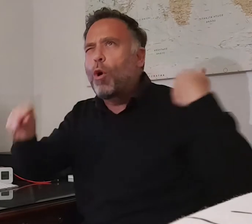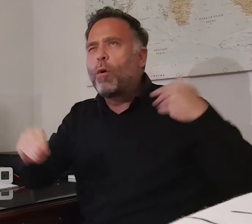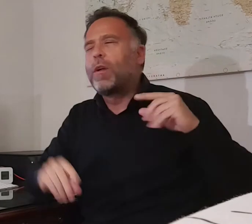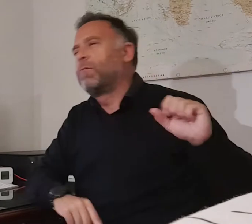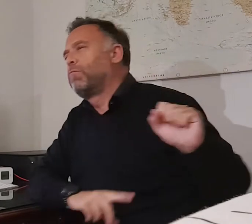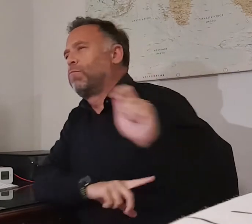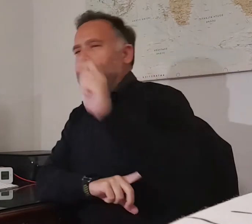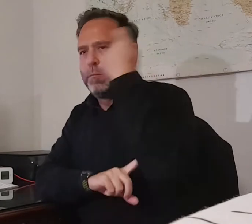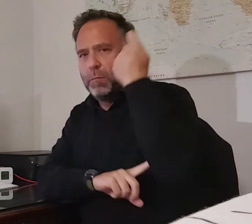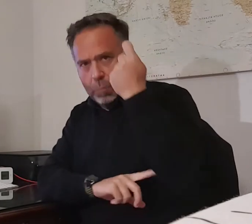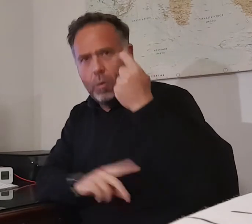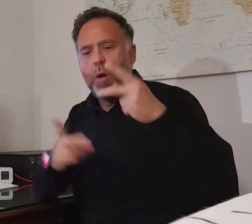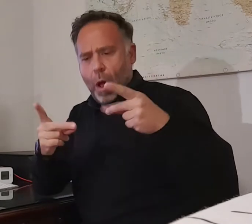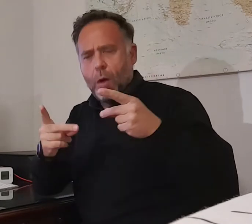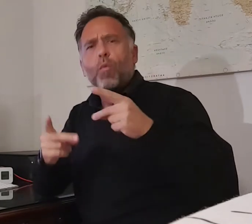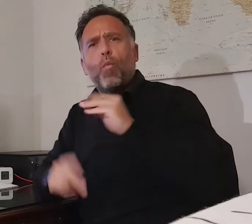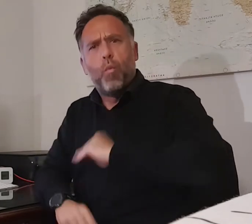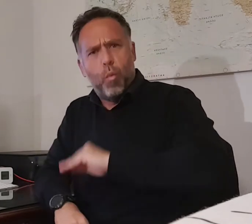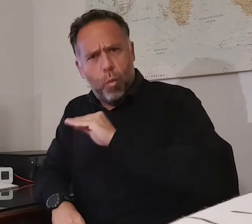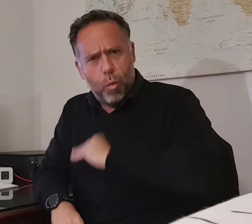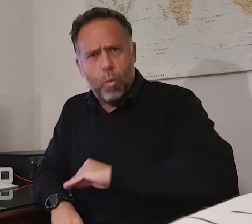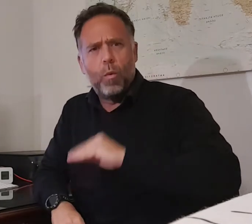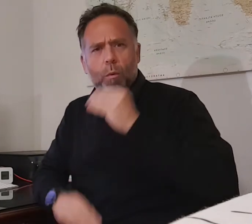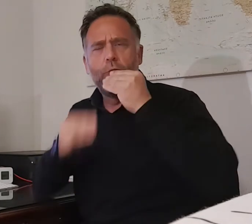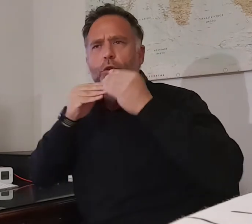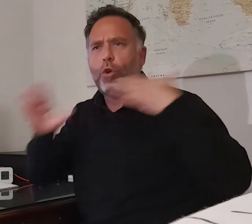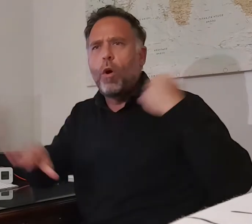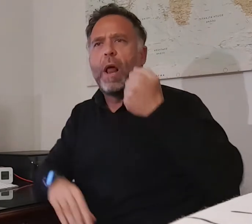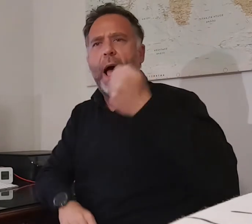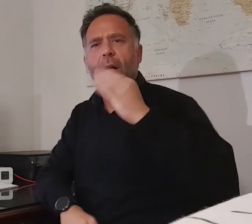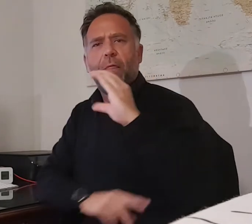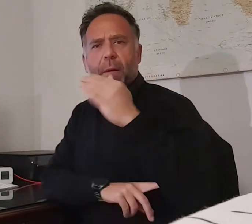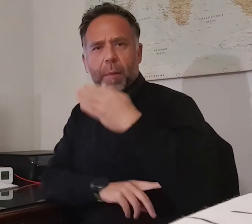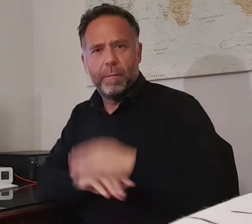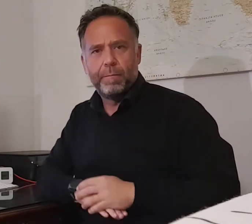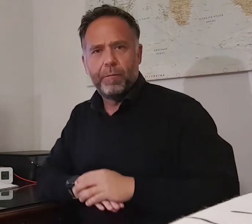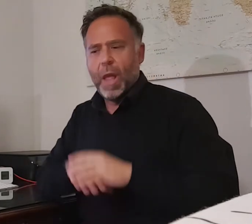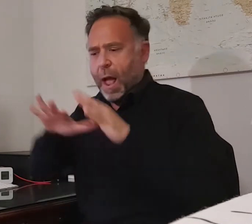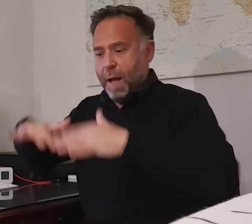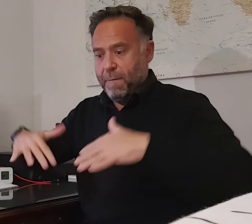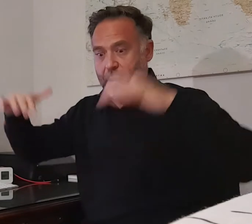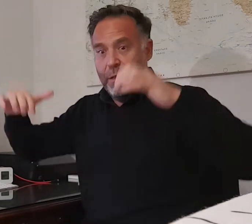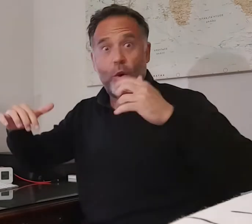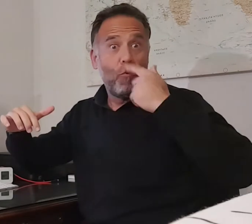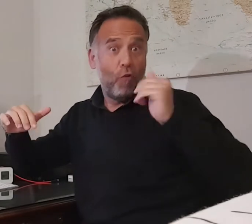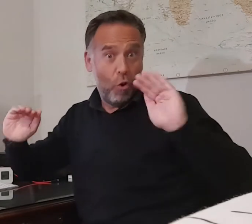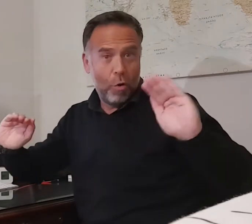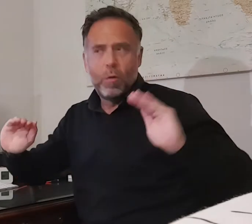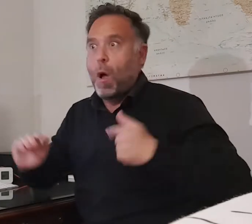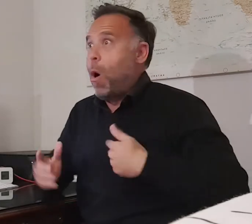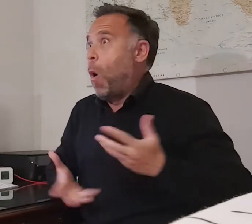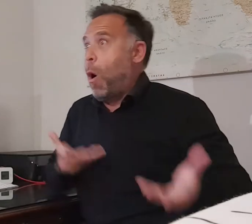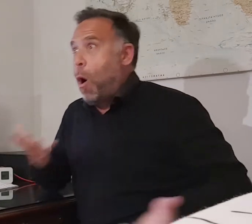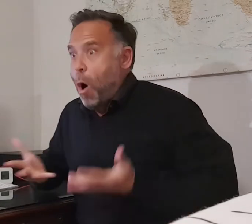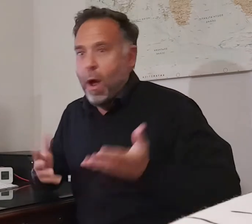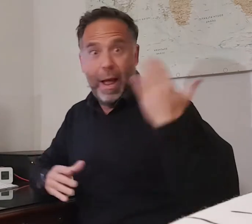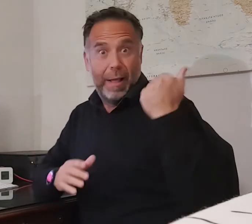ya longeva trayectoria en la ACB. La afición rojilla ha vuelto a vibrar con los suyos en Granada, recordando la histórica